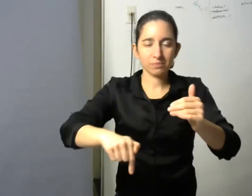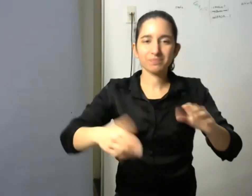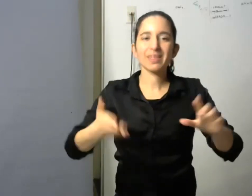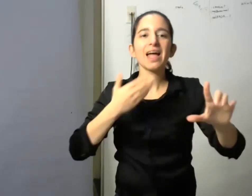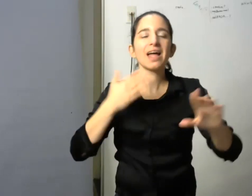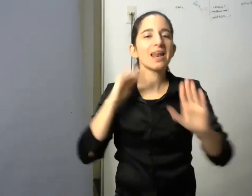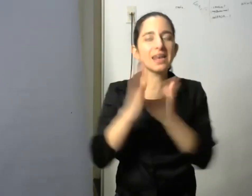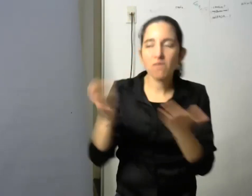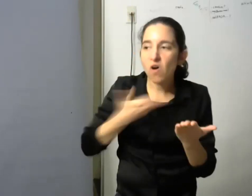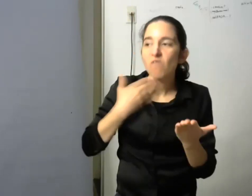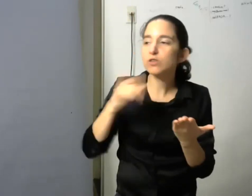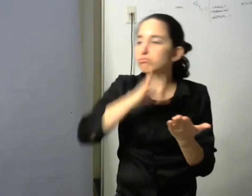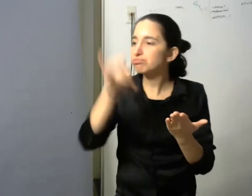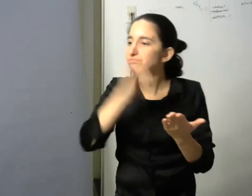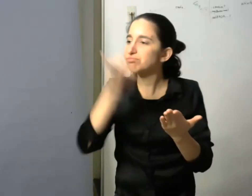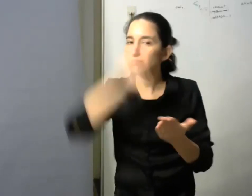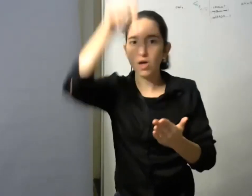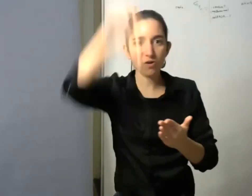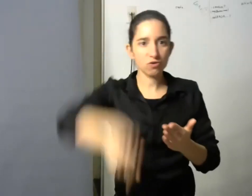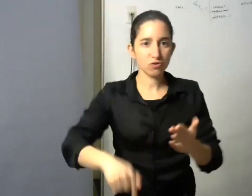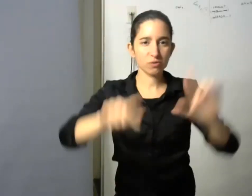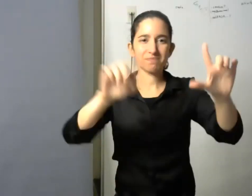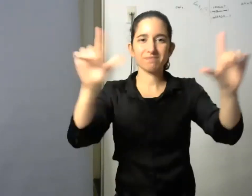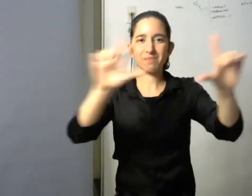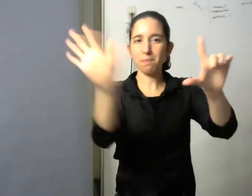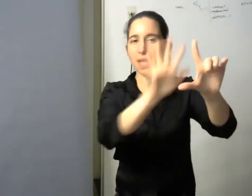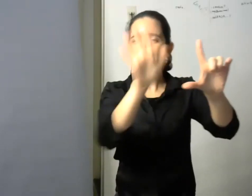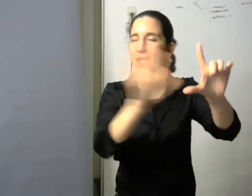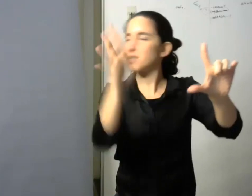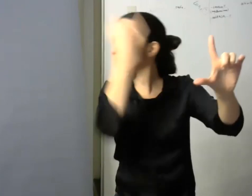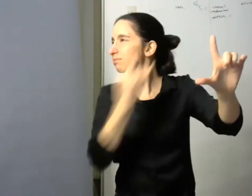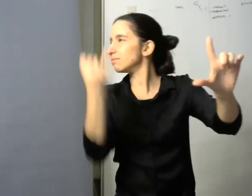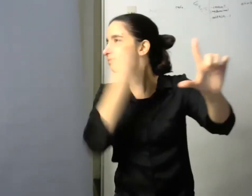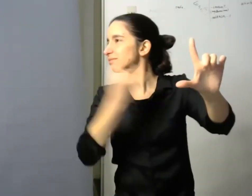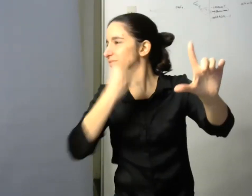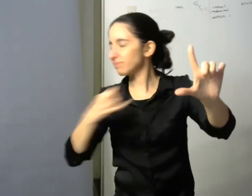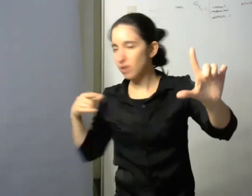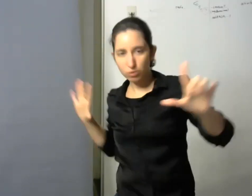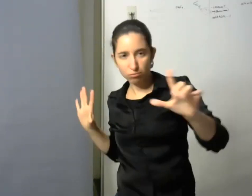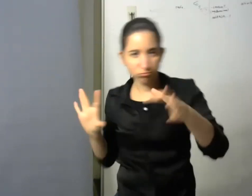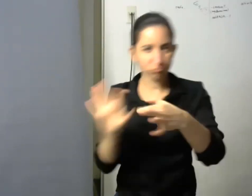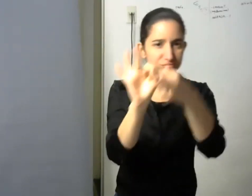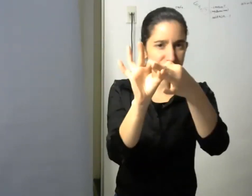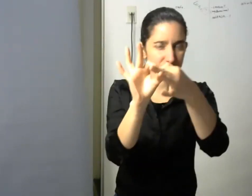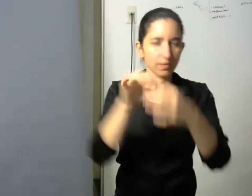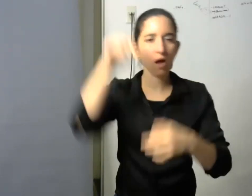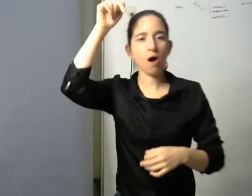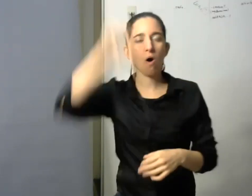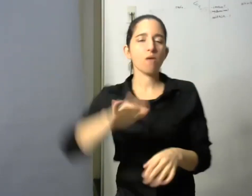estos tres soportes de información estos tres recursos hoy se combinan si no es que uno tenga prioridad sobre otro tenemos que usar todos